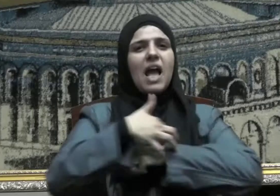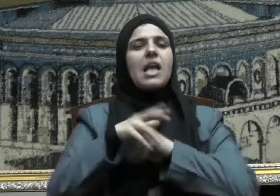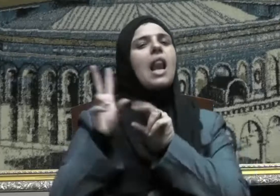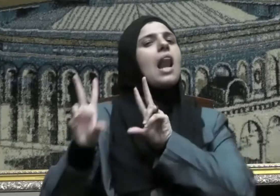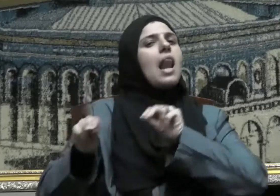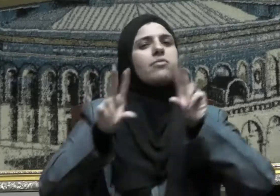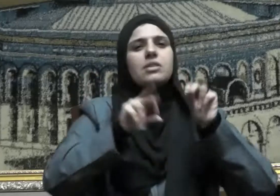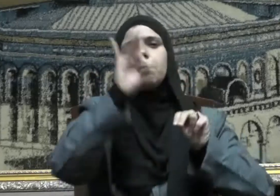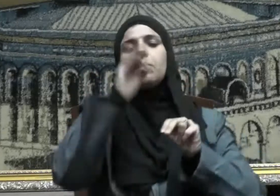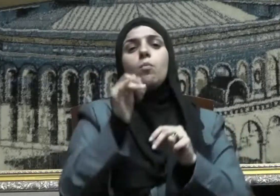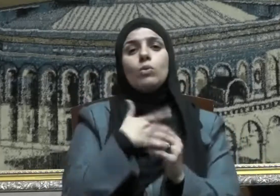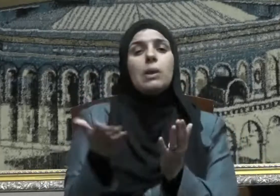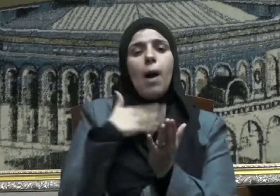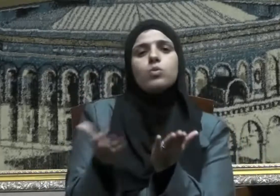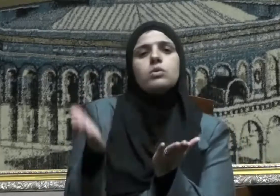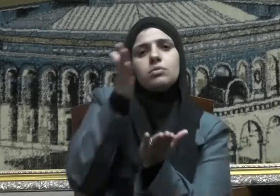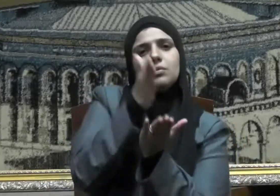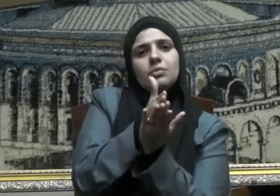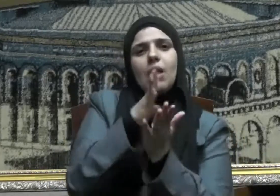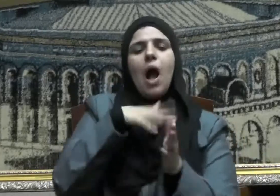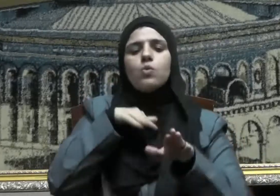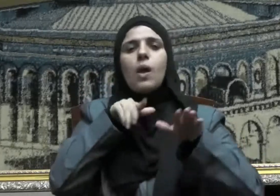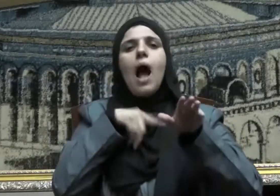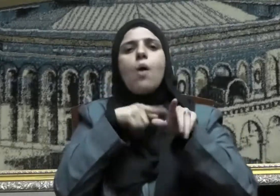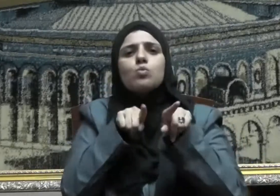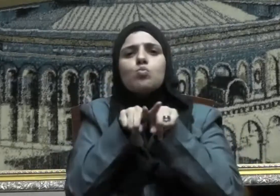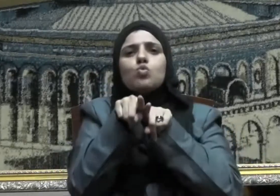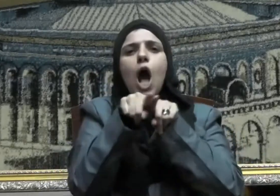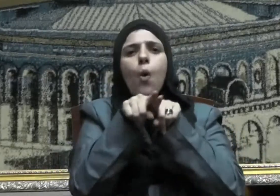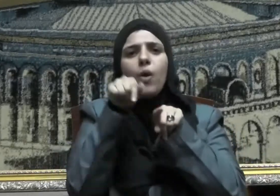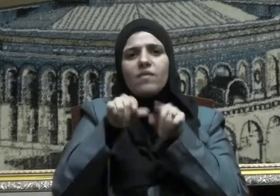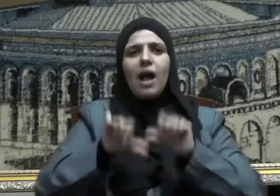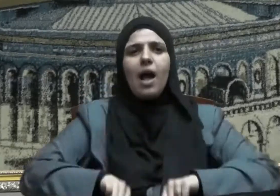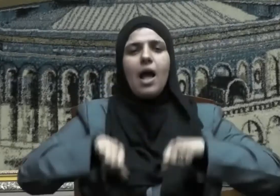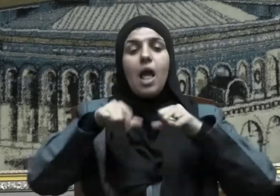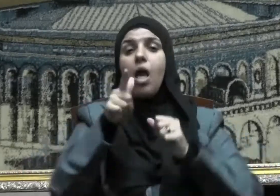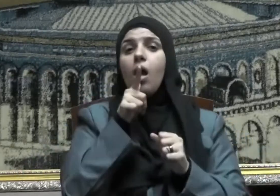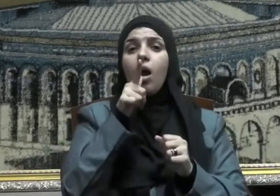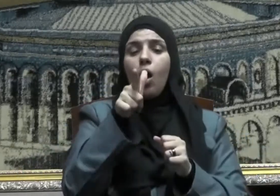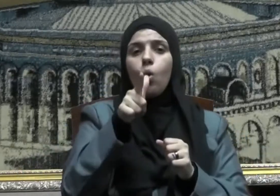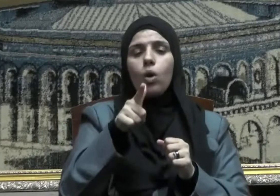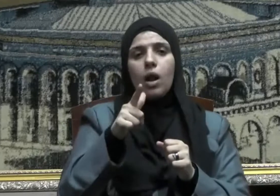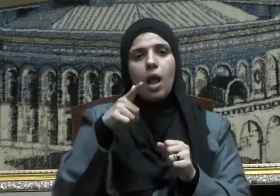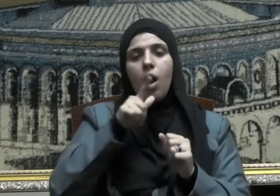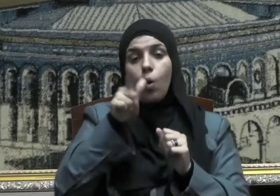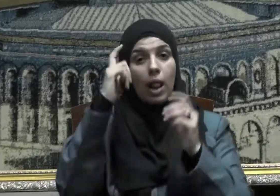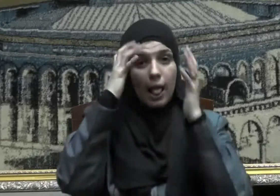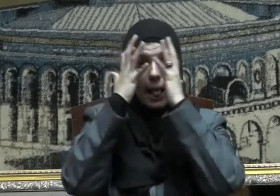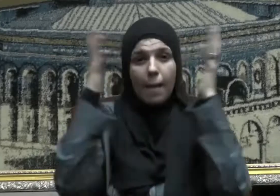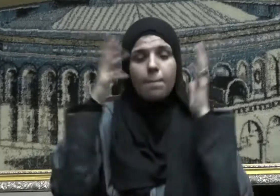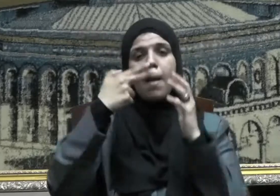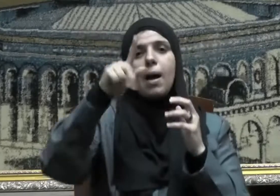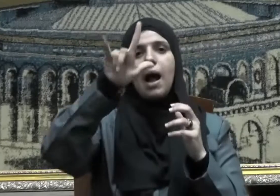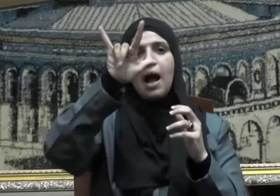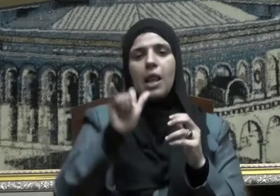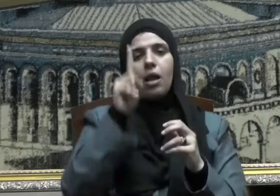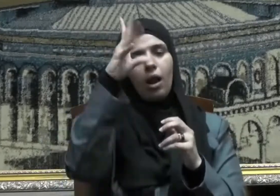الفقير من أجل إحداث التوازن في الحياة يقول الإمام علي رضي الله